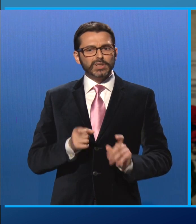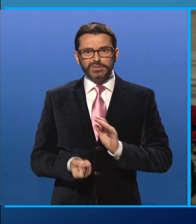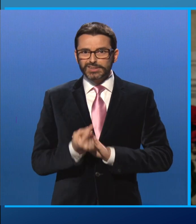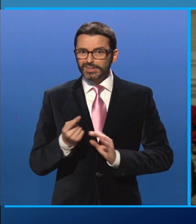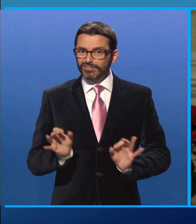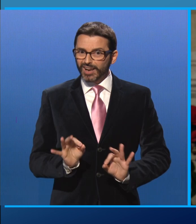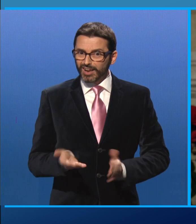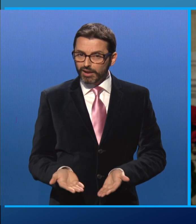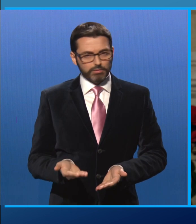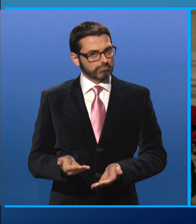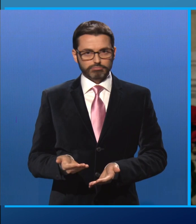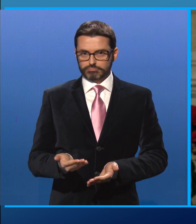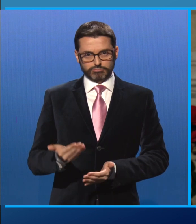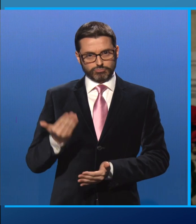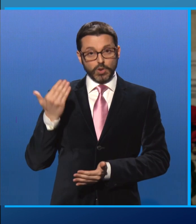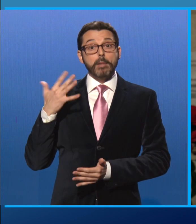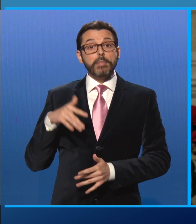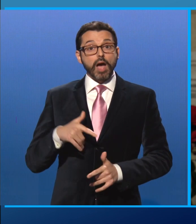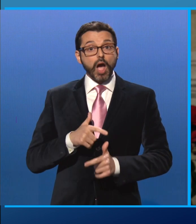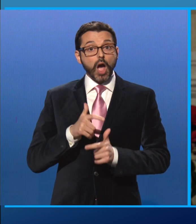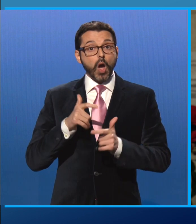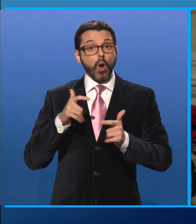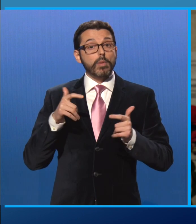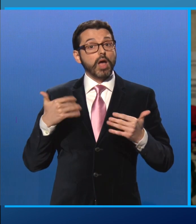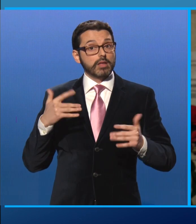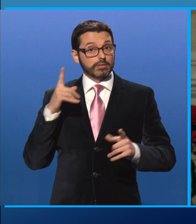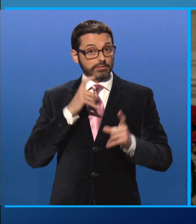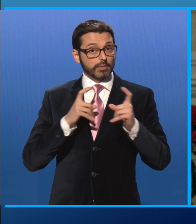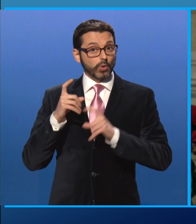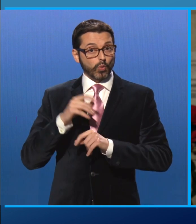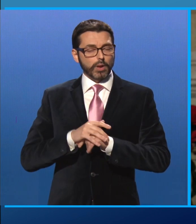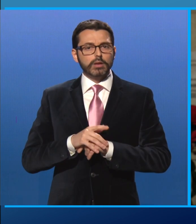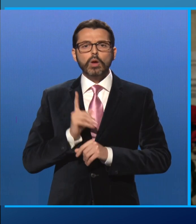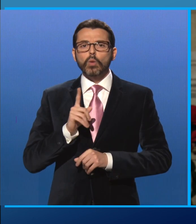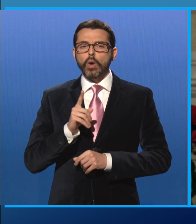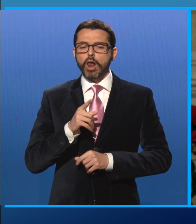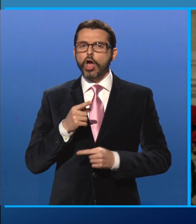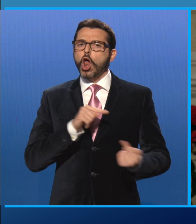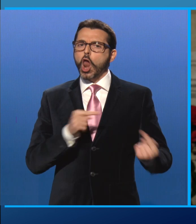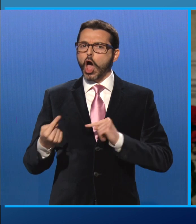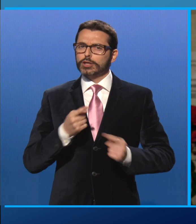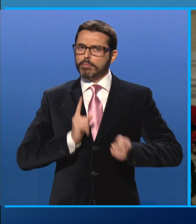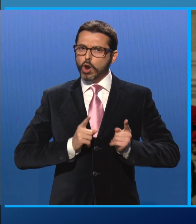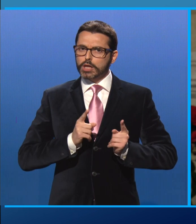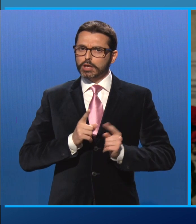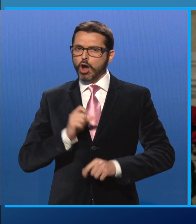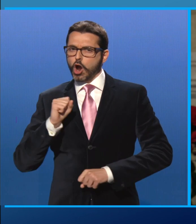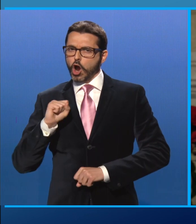ma è un preoccupante aumento, quello dell'odio come strumento di lotta politica. L'odio e la